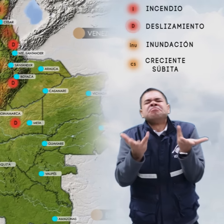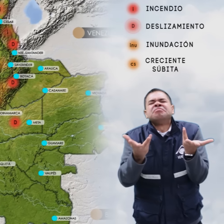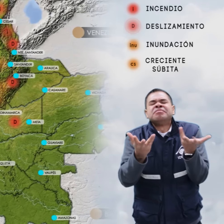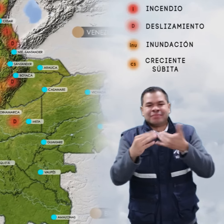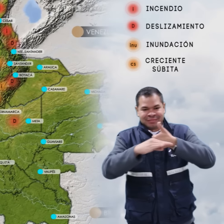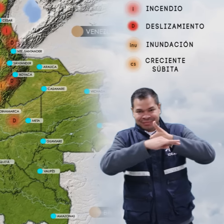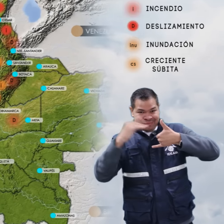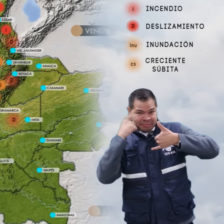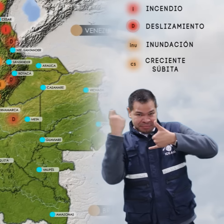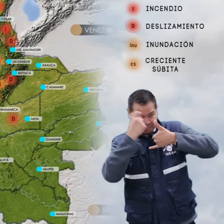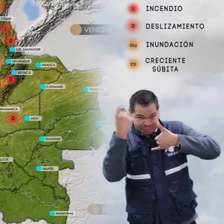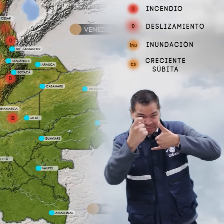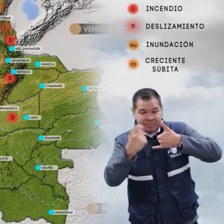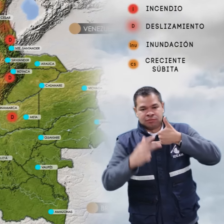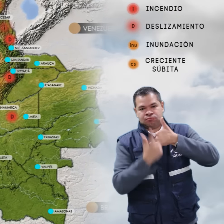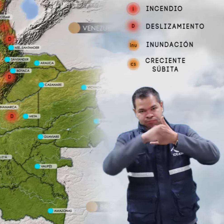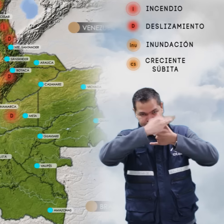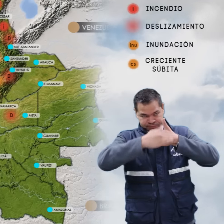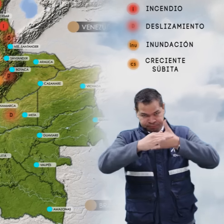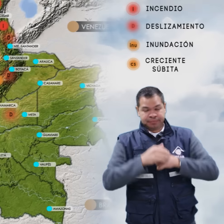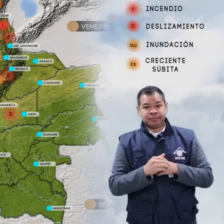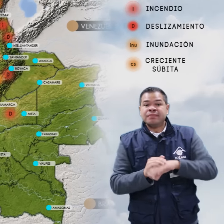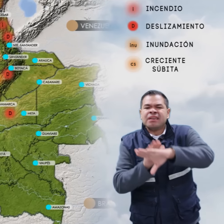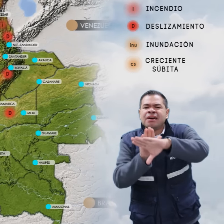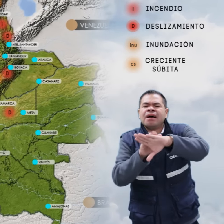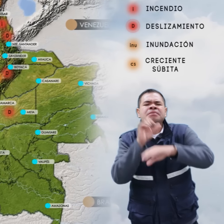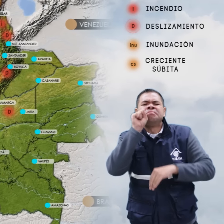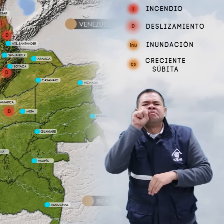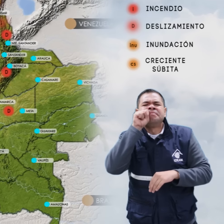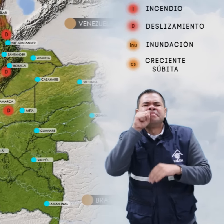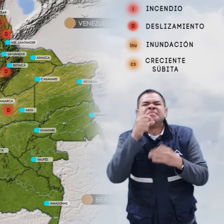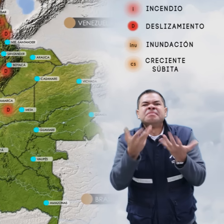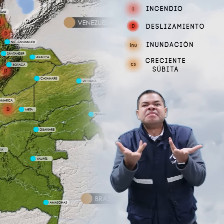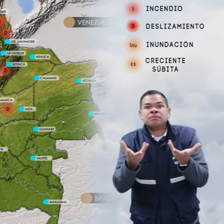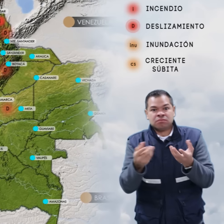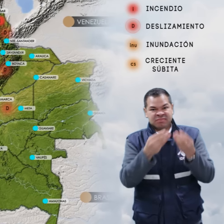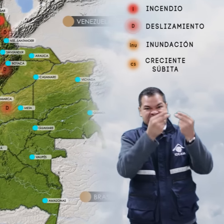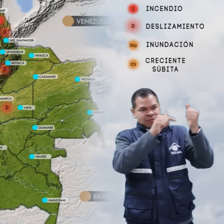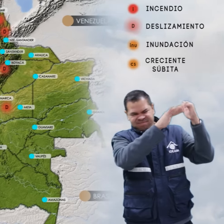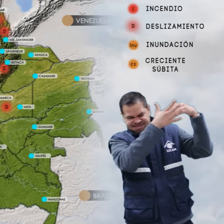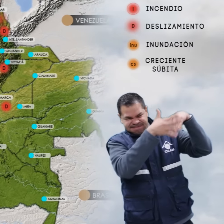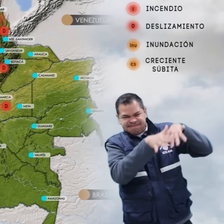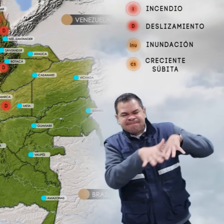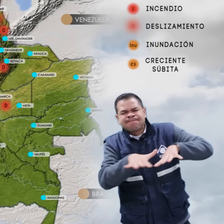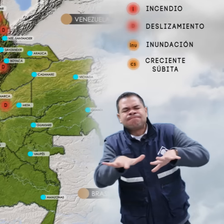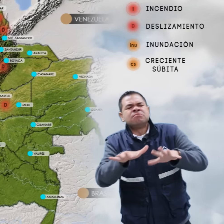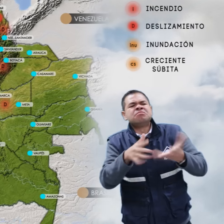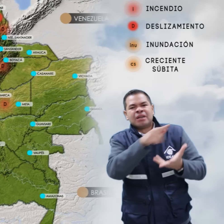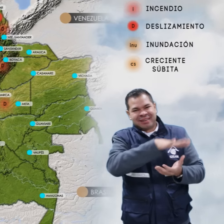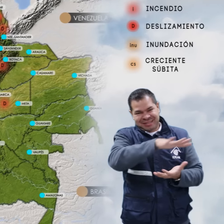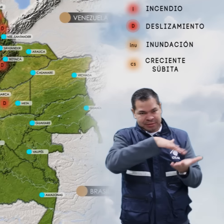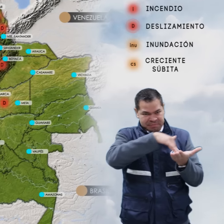Orinoquía y Andina. Alerta naranja por amenaza moderada de deslizamientos de tierra en sectores